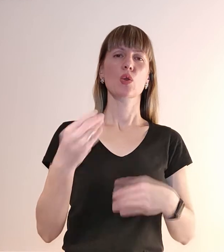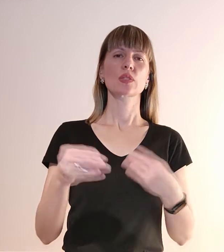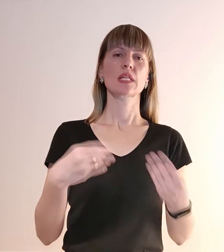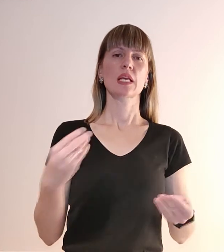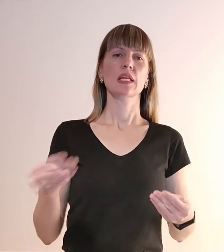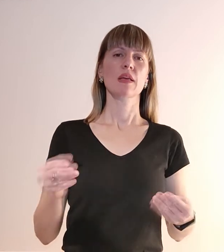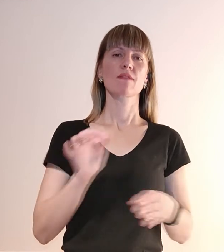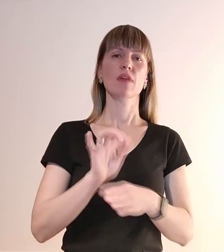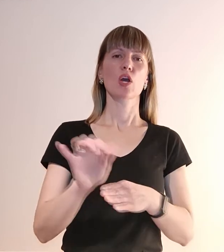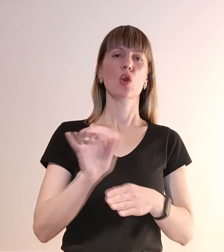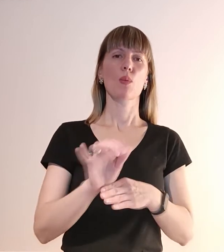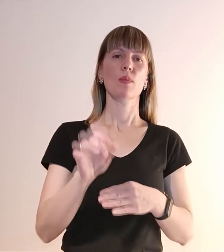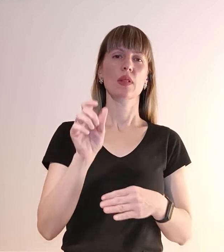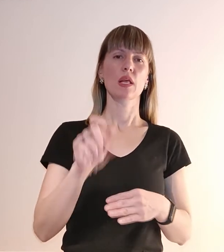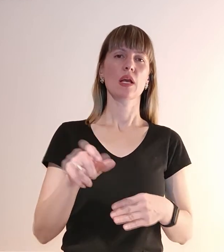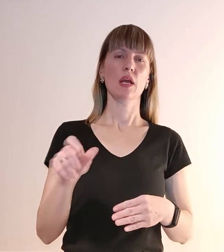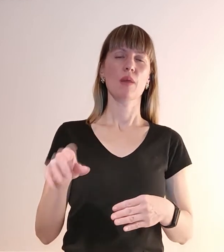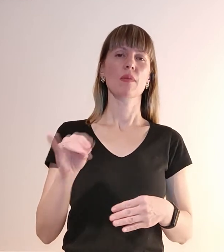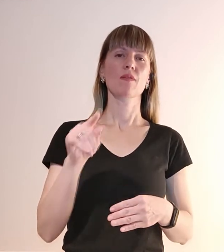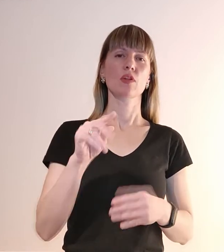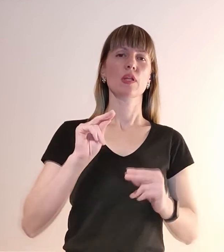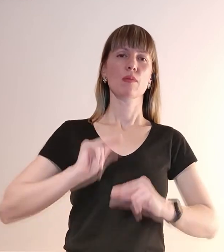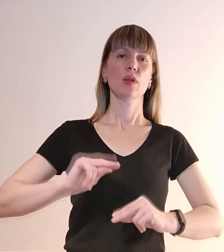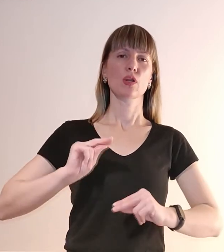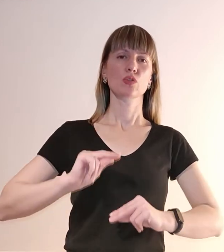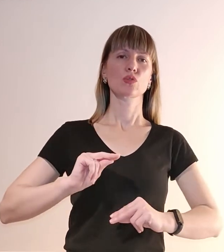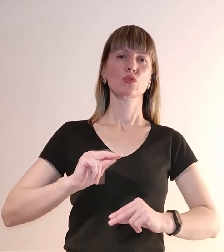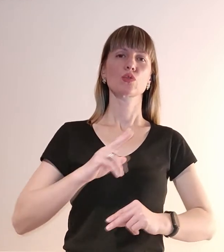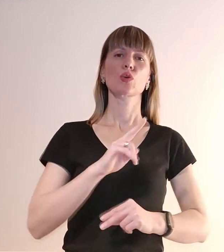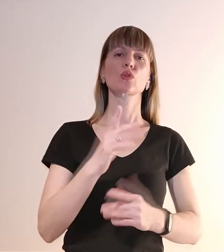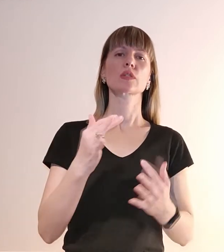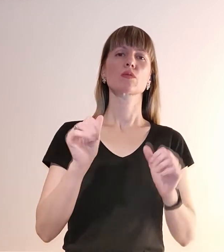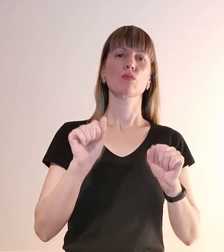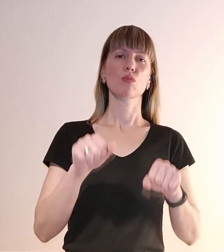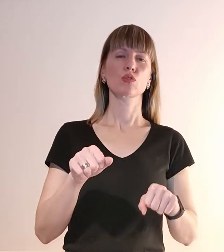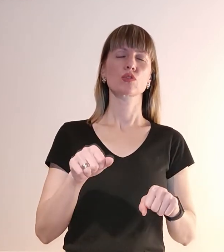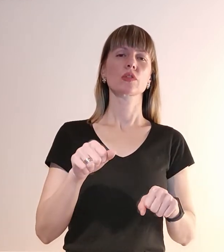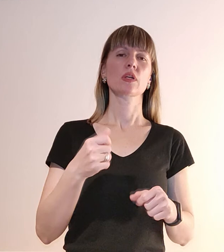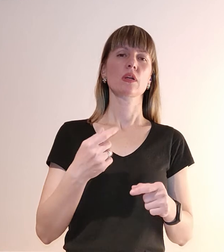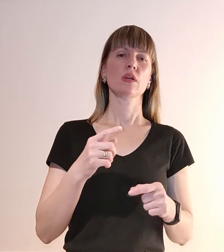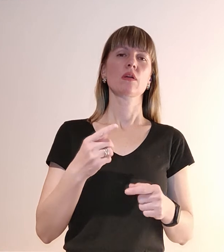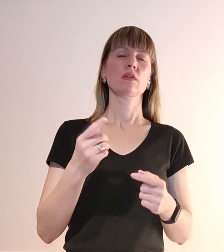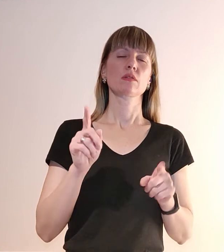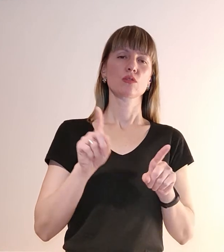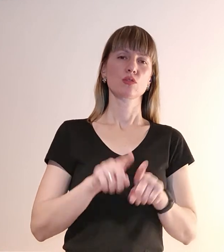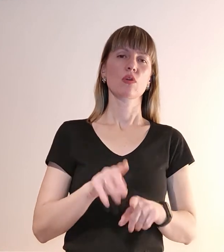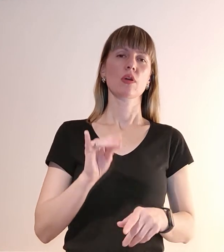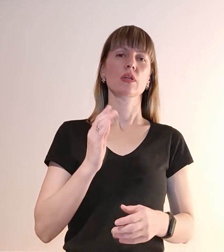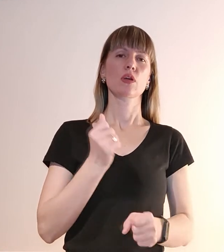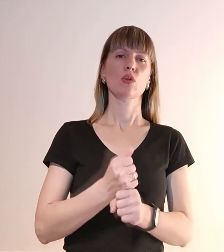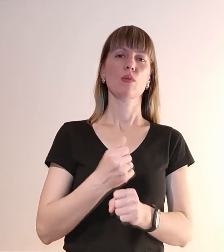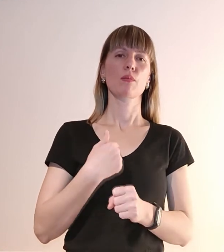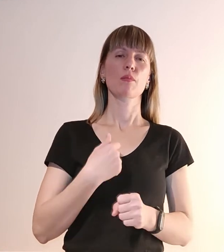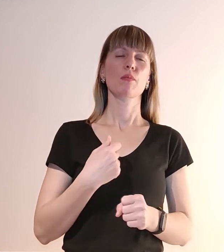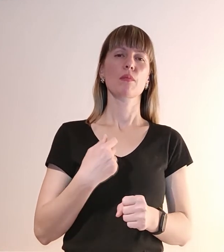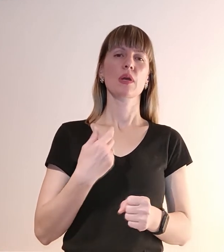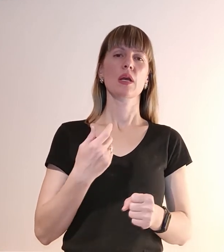виробникам і вони працюють. Хто скільки може, то і робить. Ми з'ясовуємо, скільки ви можете